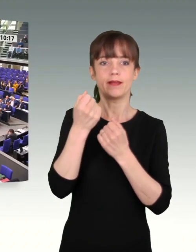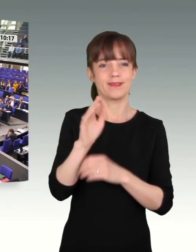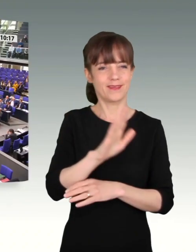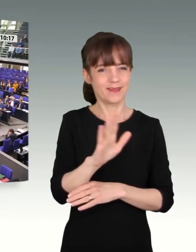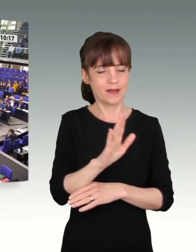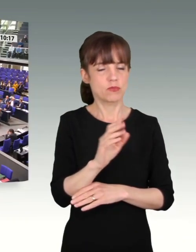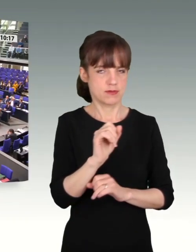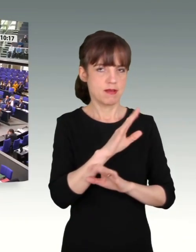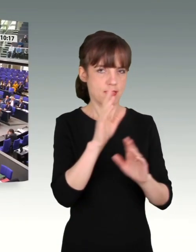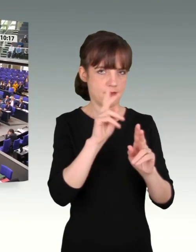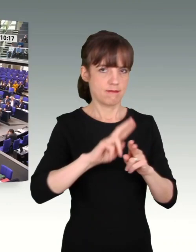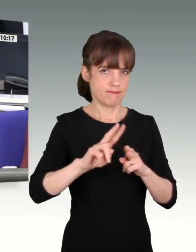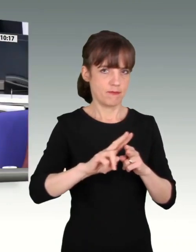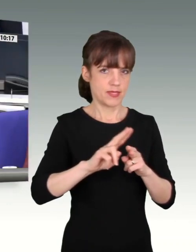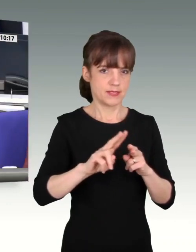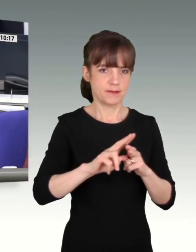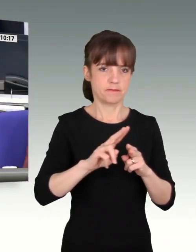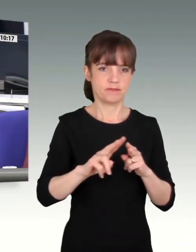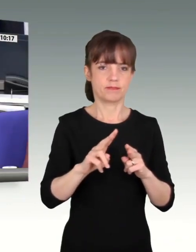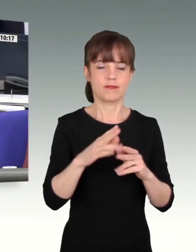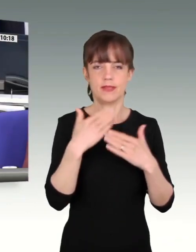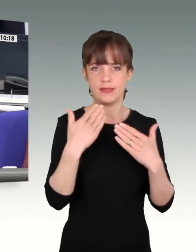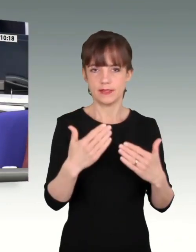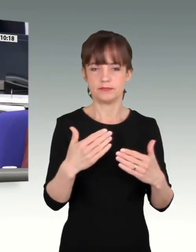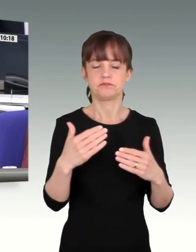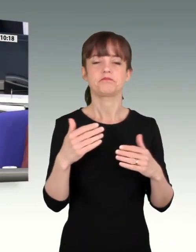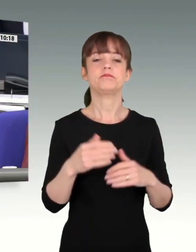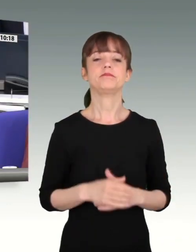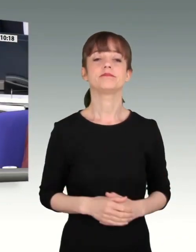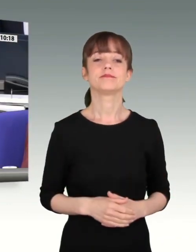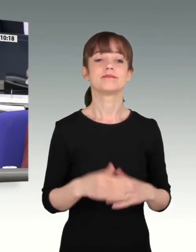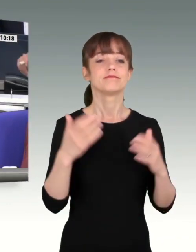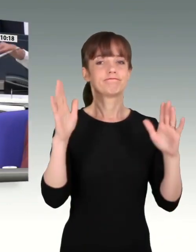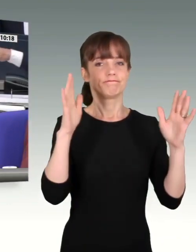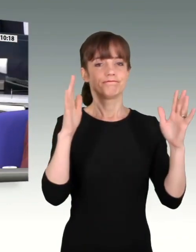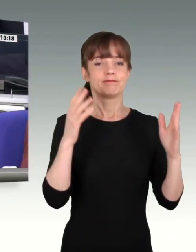Ich rufe auf den nächsten Redner für die FDP-Fraktion, Alexander Müller.